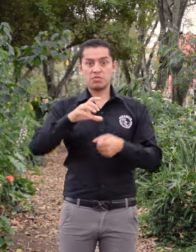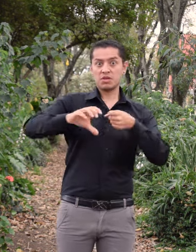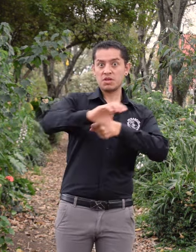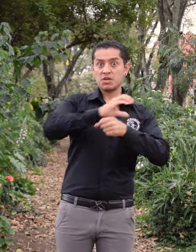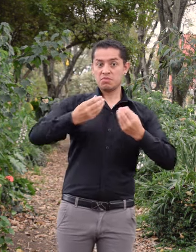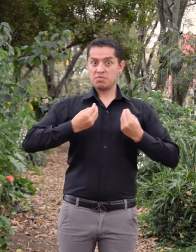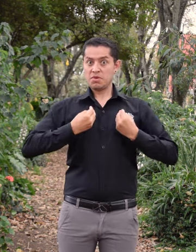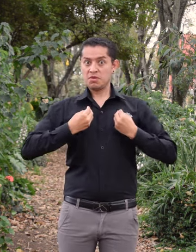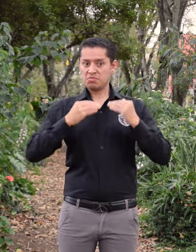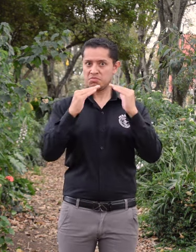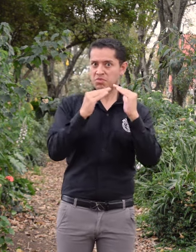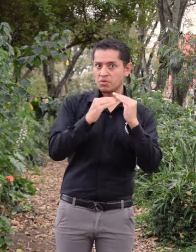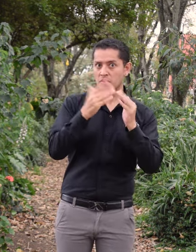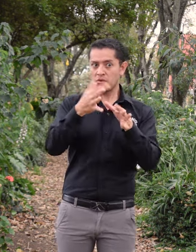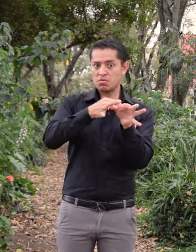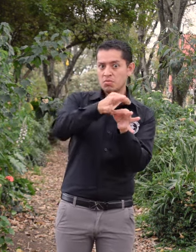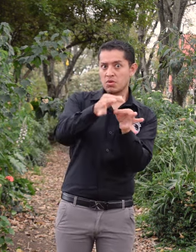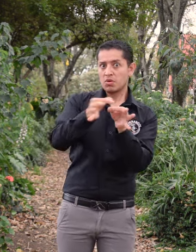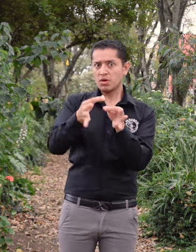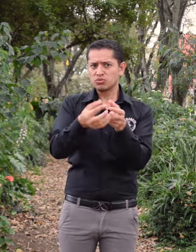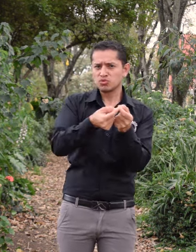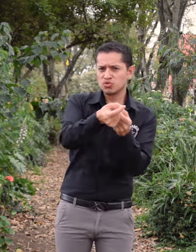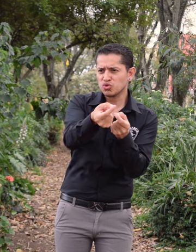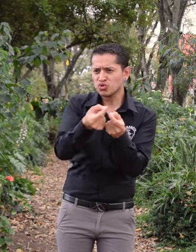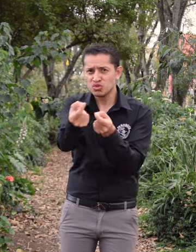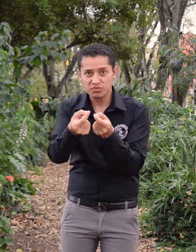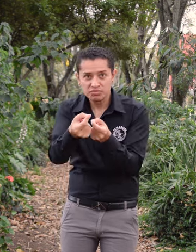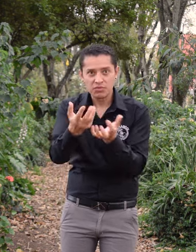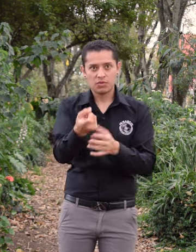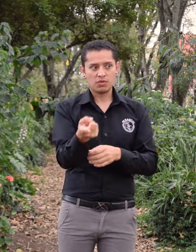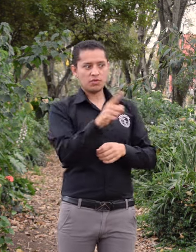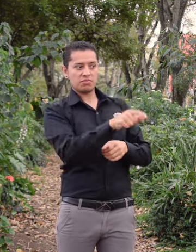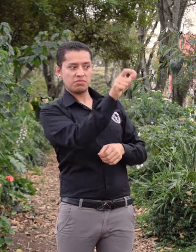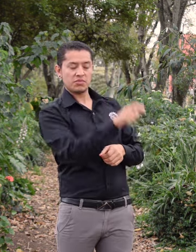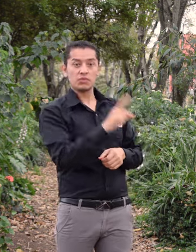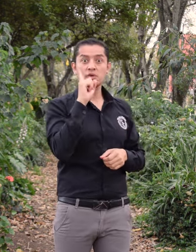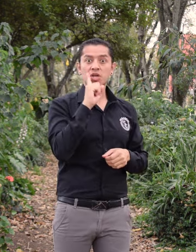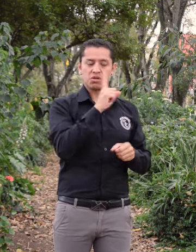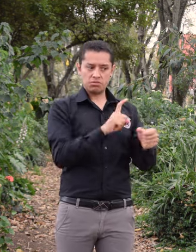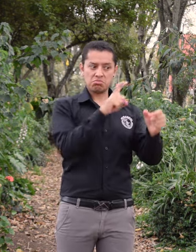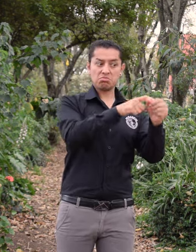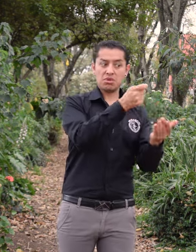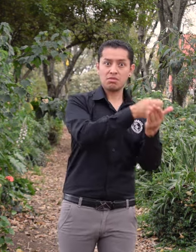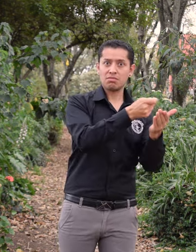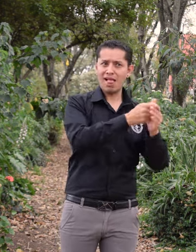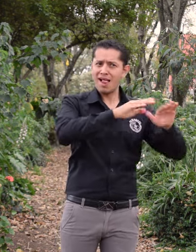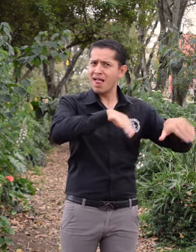la ciudad y municipios cercanos y personas sordas que hagan parte de grupos que no están afiliados a la federación.